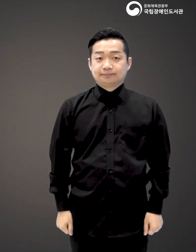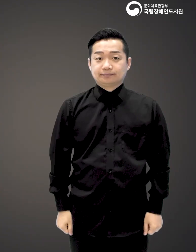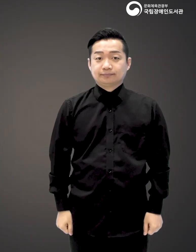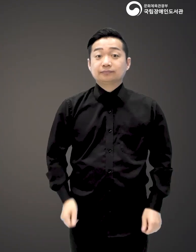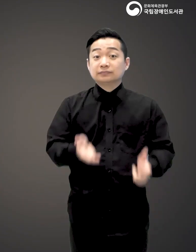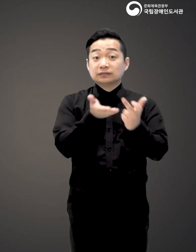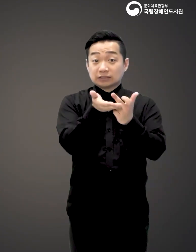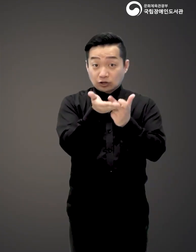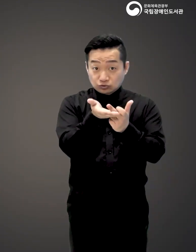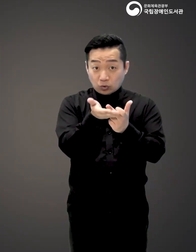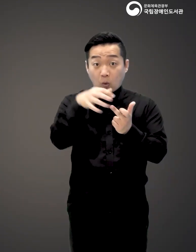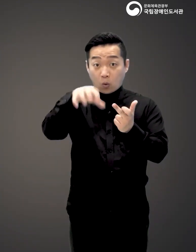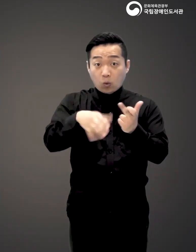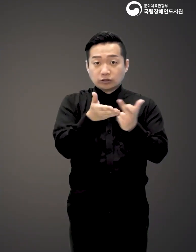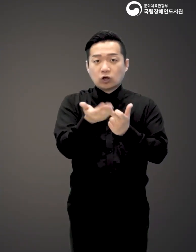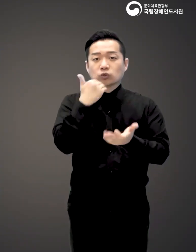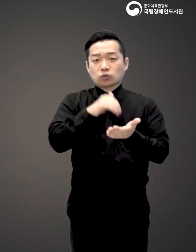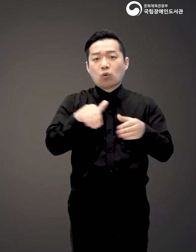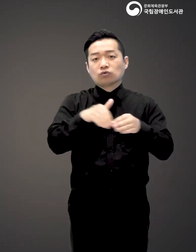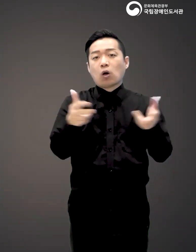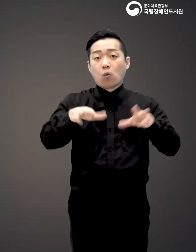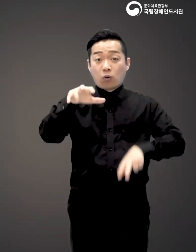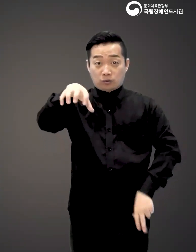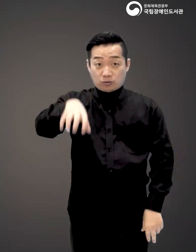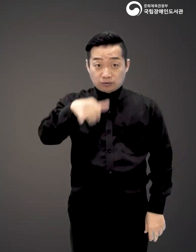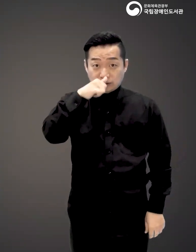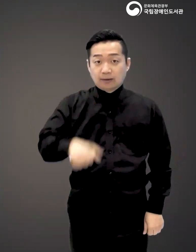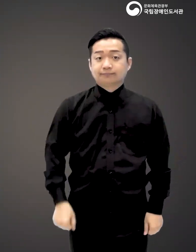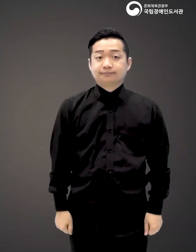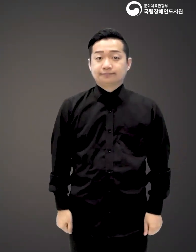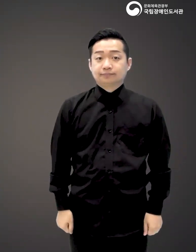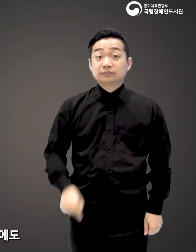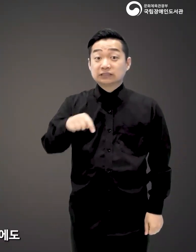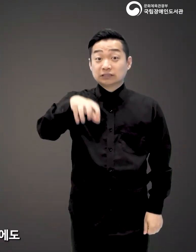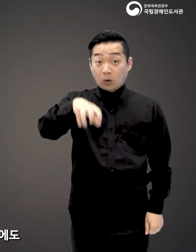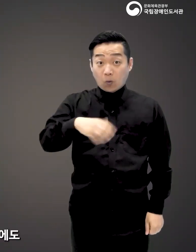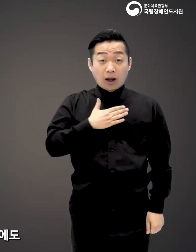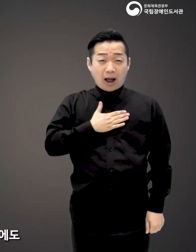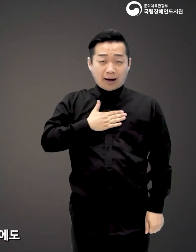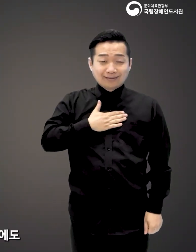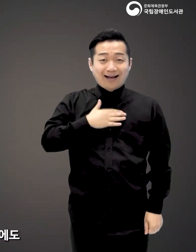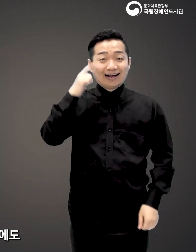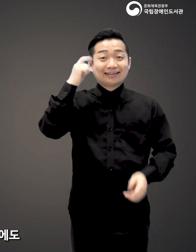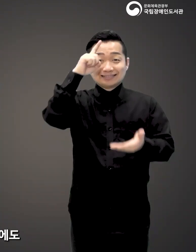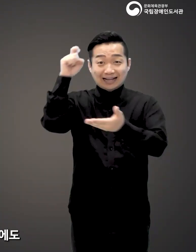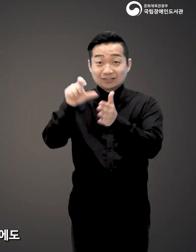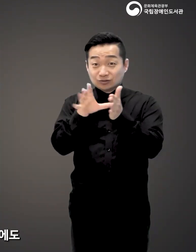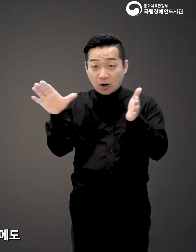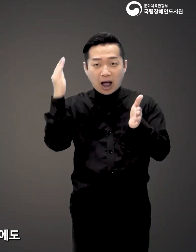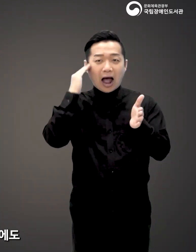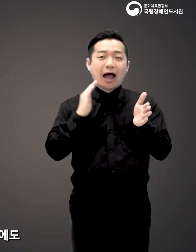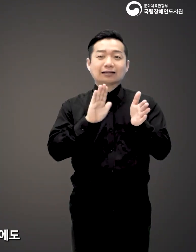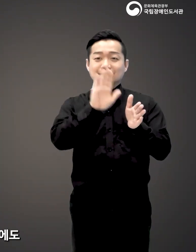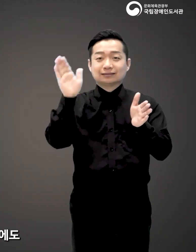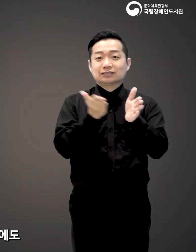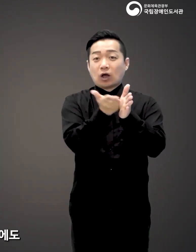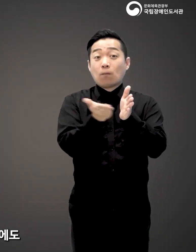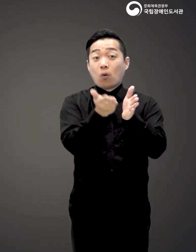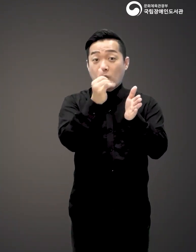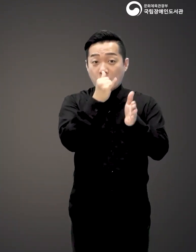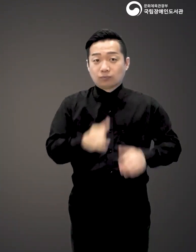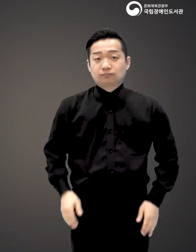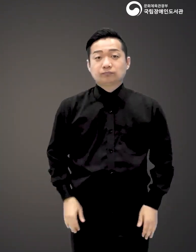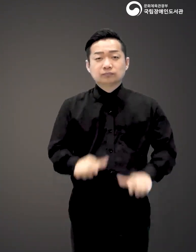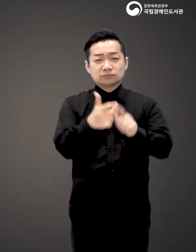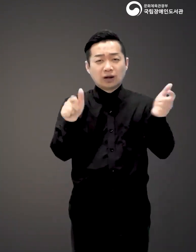제주도에는 제주 돌문화공원이 있습니다 이곳에서는 감성사진 스팟으로 유명한 하늘연못